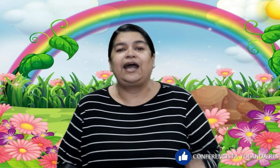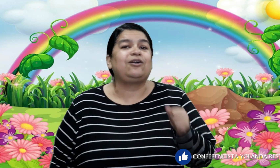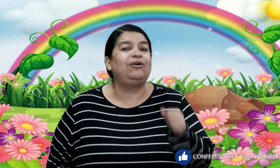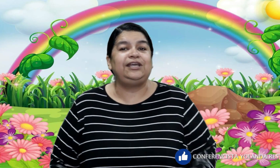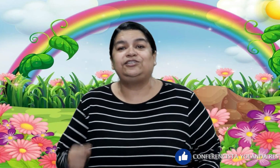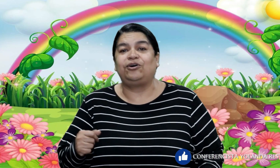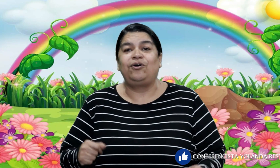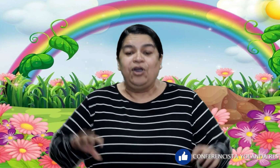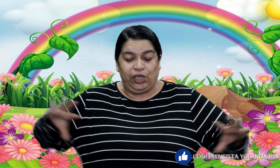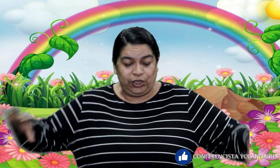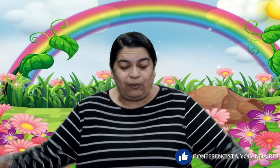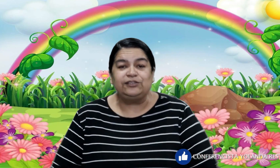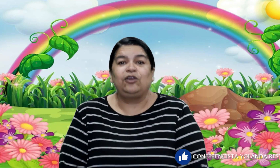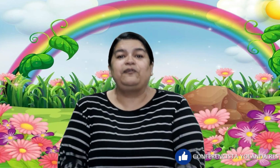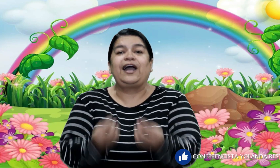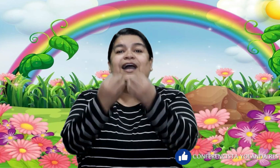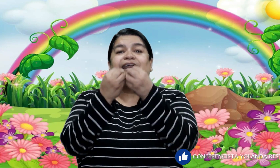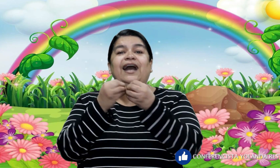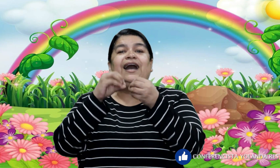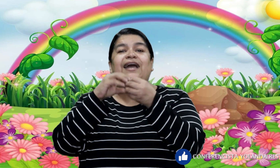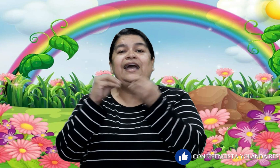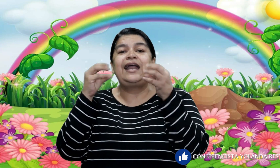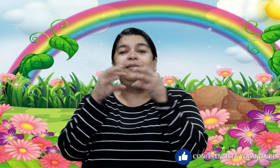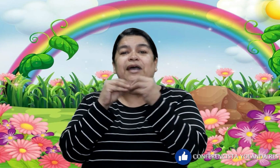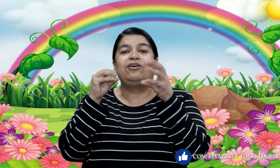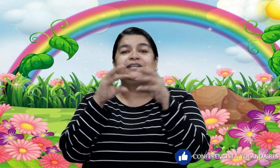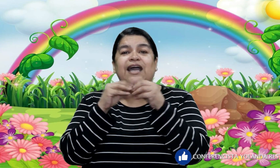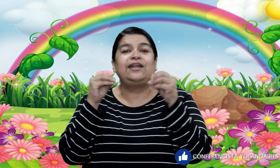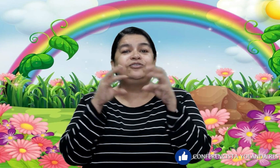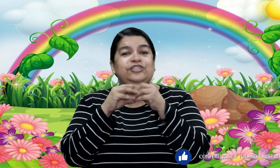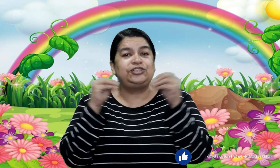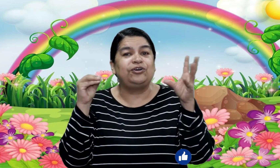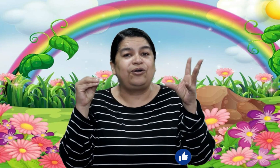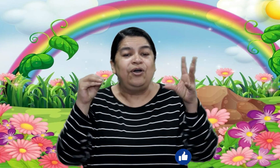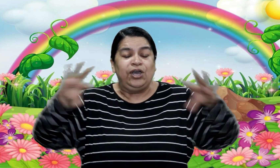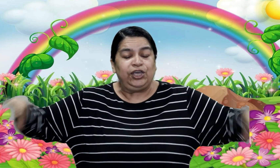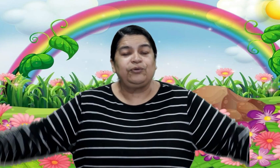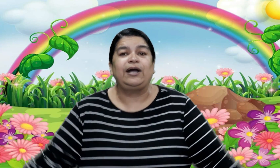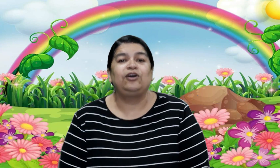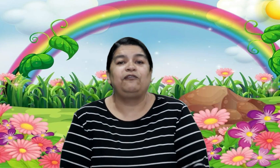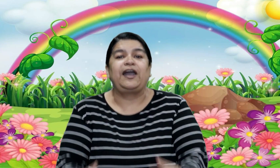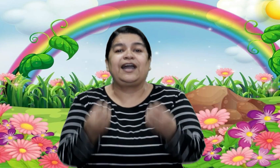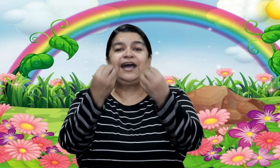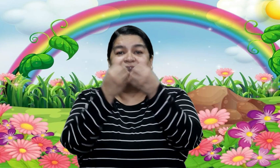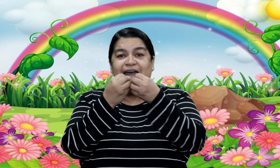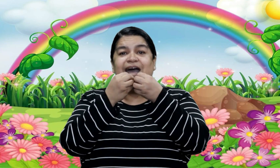caracolito y cuando lo fui a agarrar era el mero cascaroncito, y cuando lo fui a agarrar